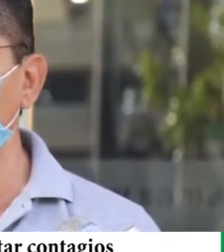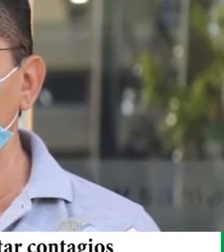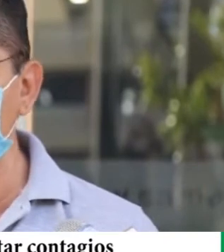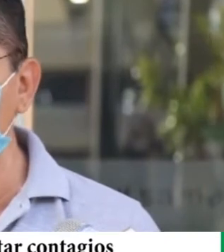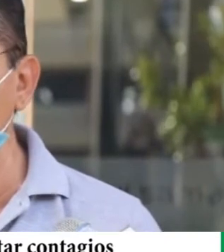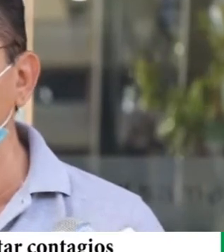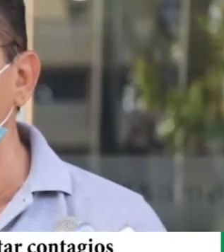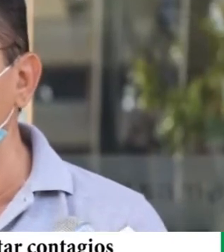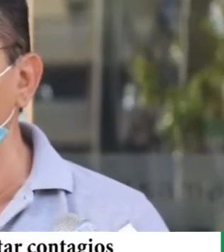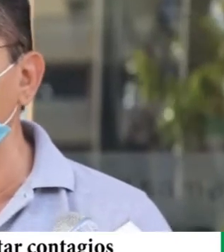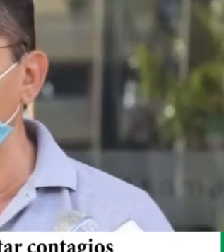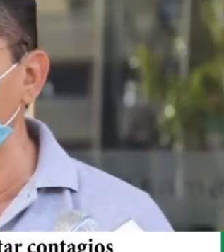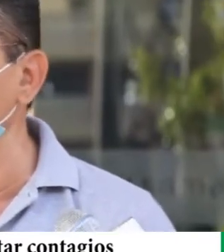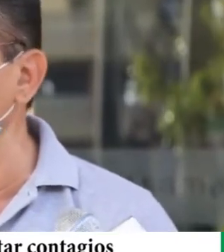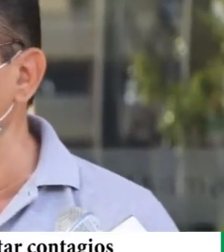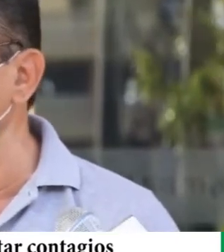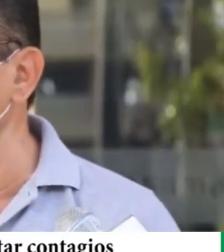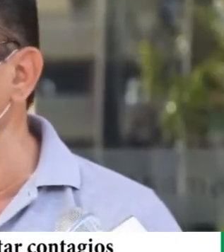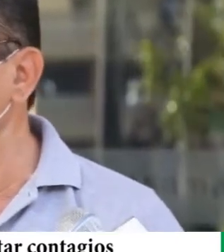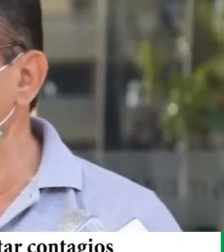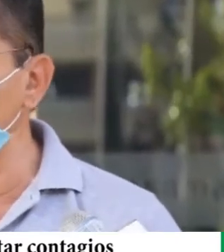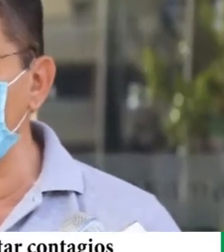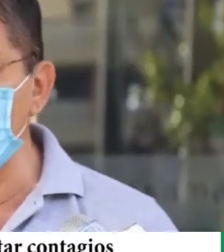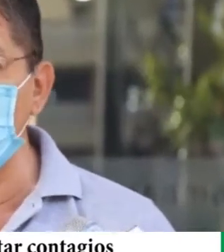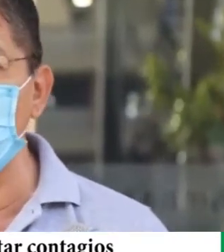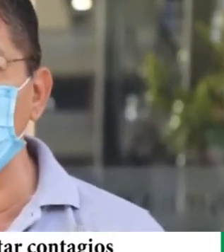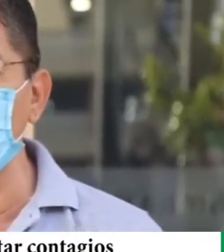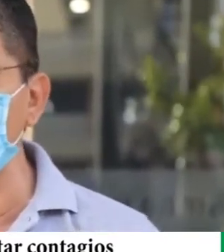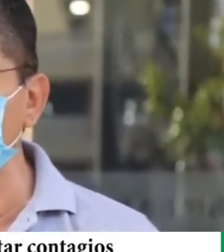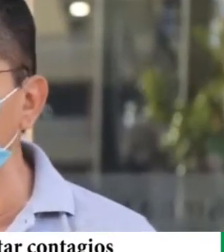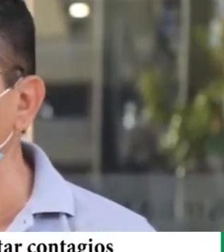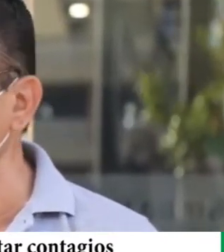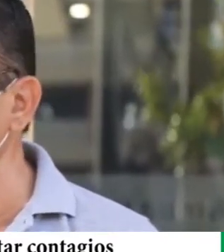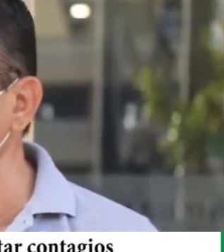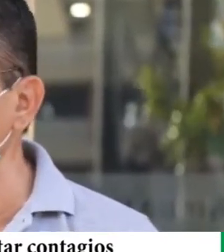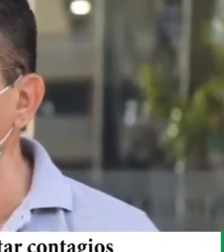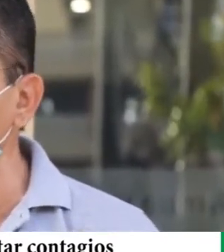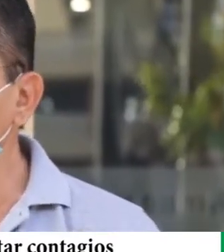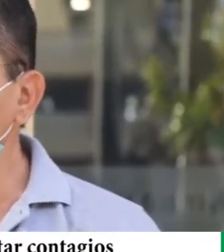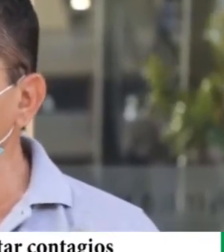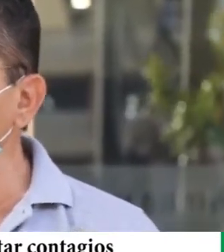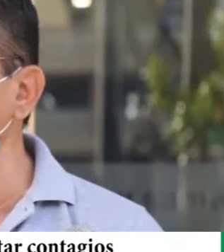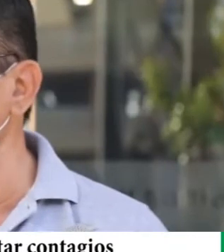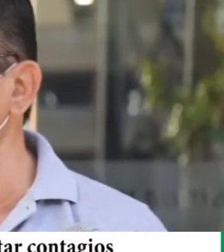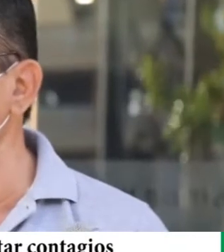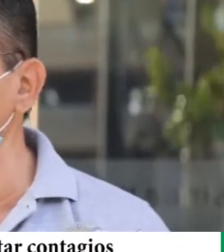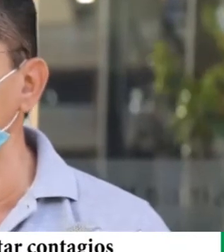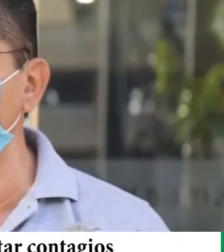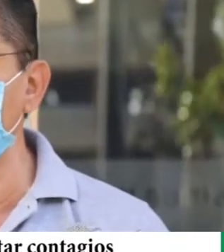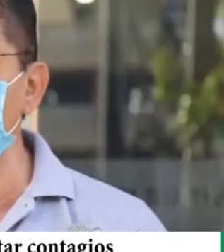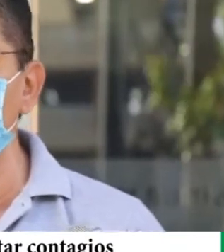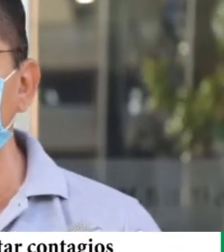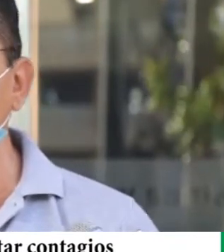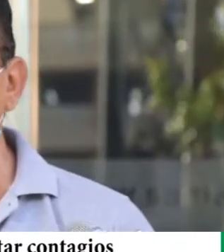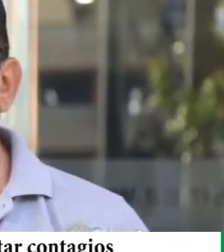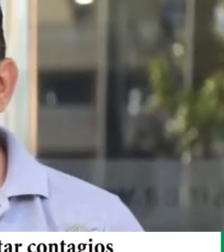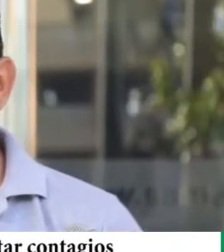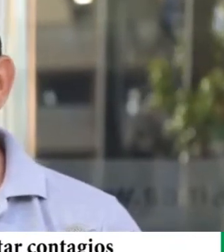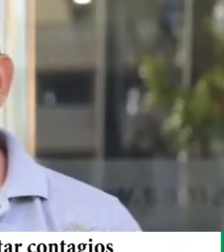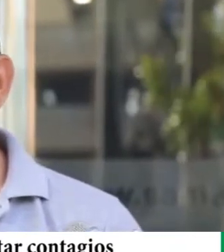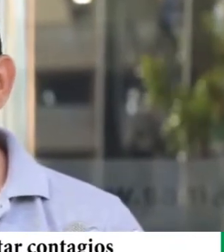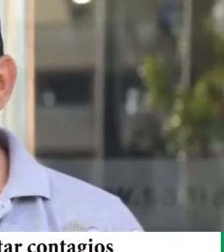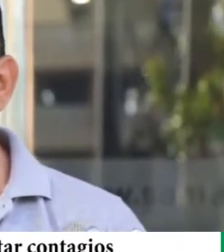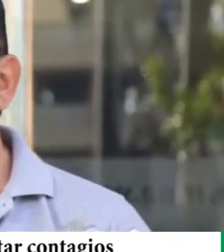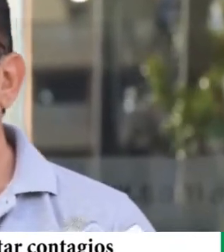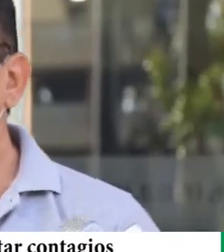como dice la norma, forma gratuita prestarle los servicios, los medicamentos que corresponden, darles a estos pacientes. El hecho de que la pandemia y